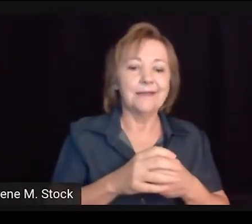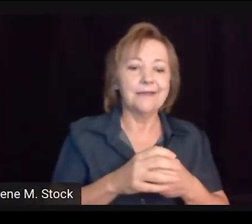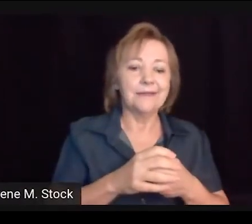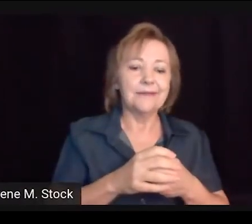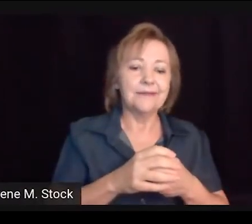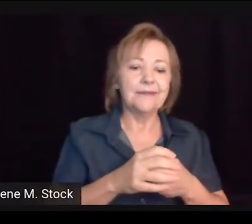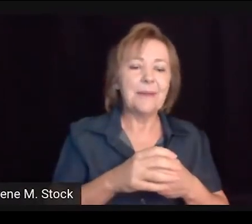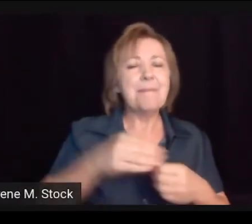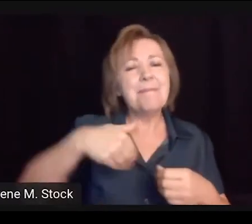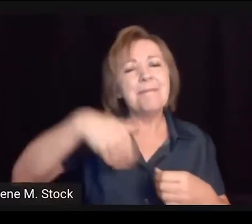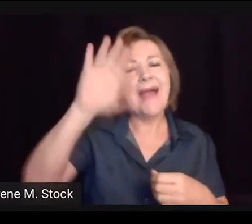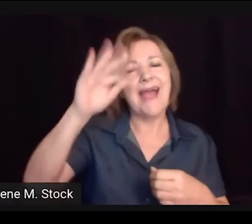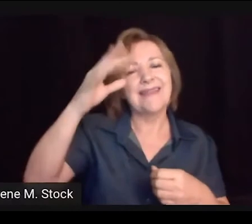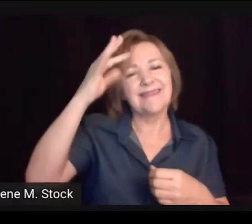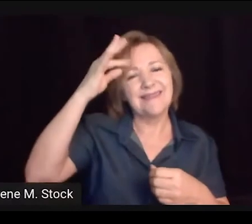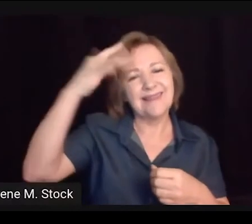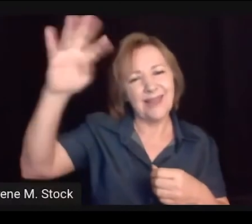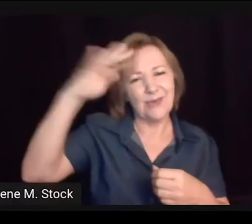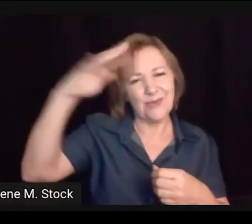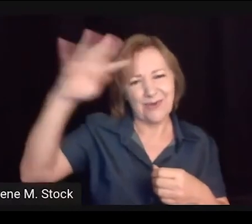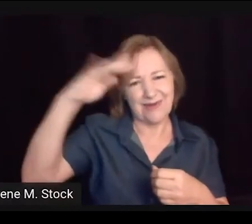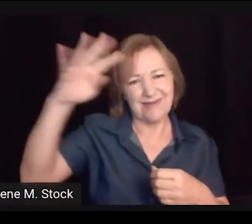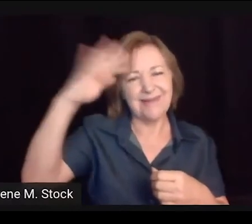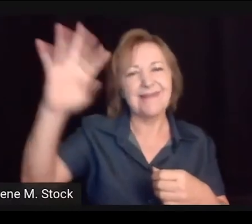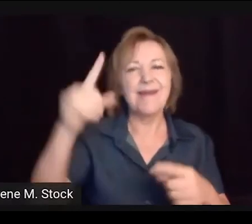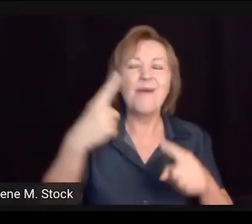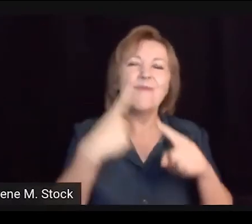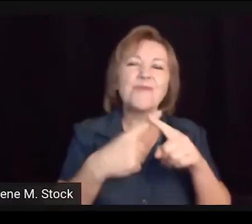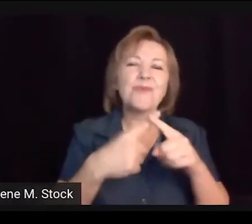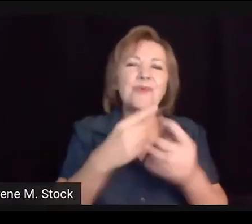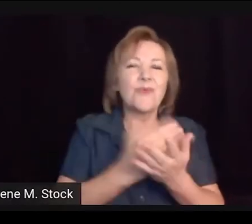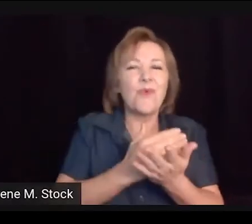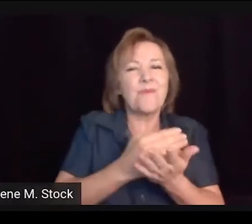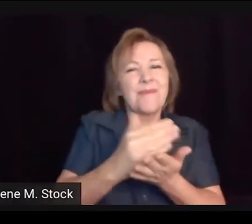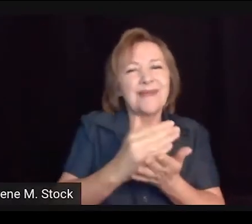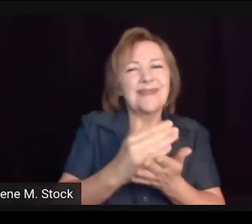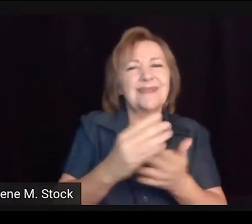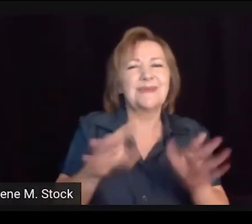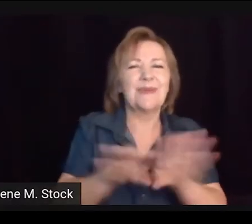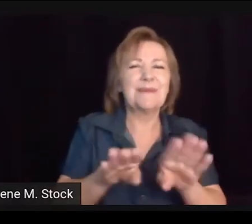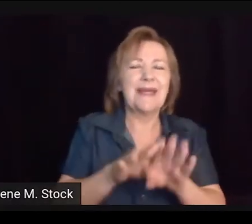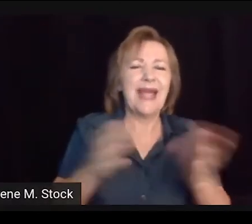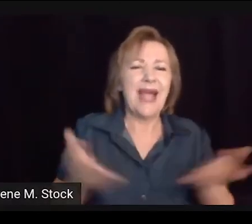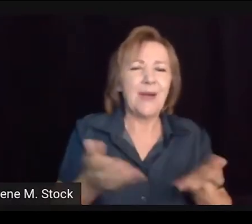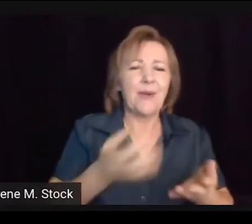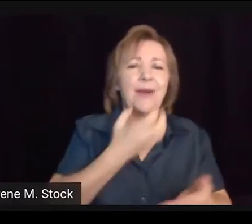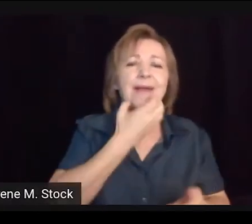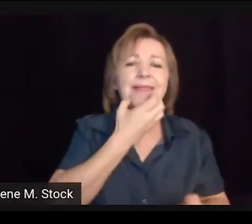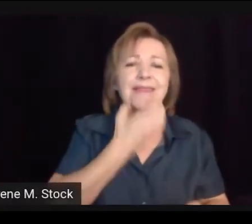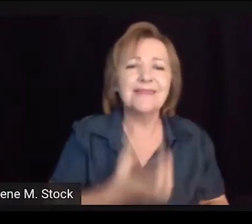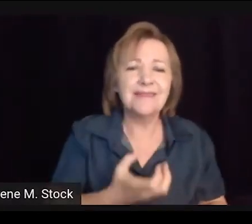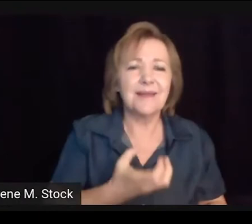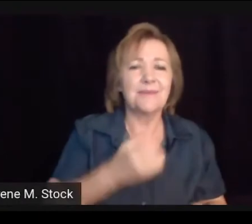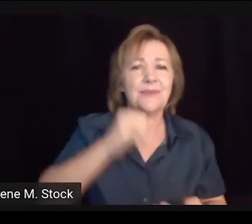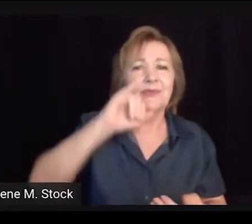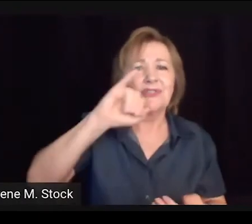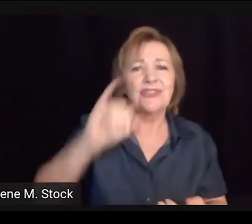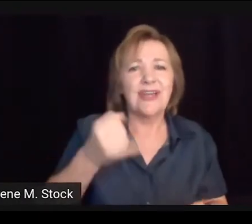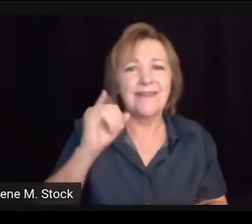Então, eu escolhi três pontos para nós tratarmos. A minha disciplina, ela será mais teórica,